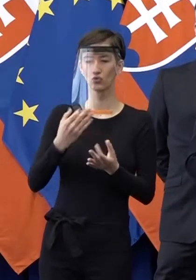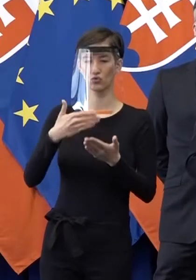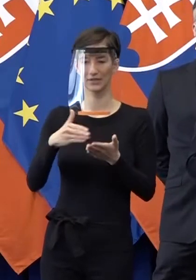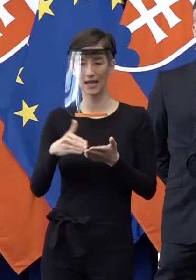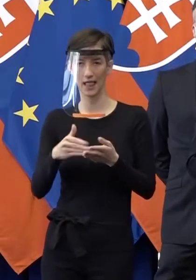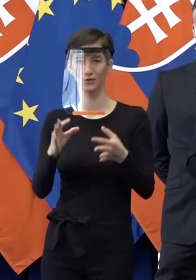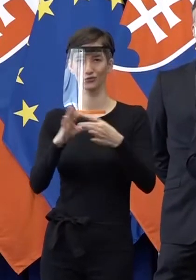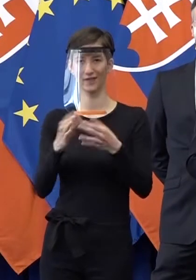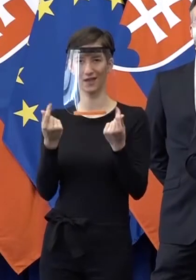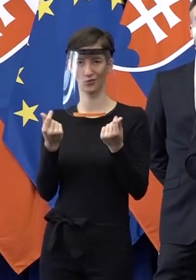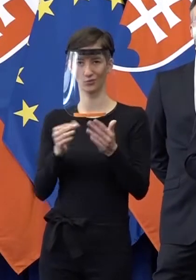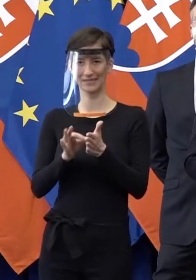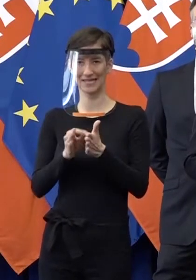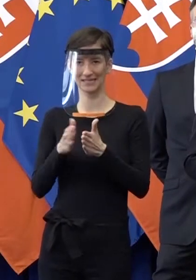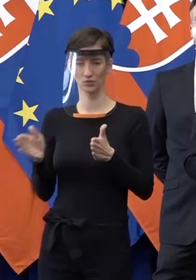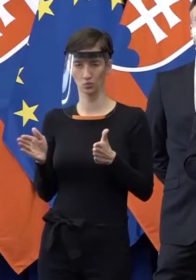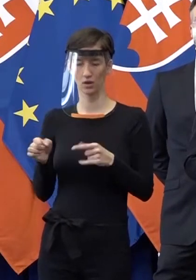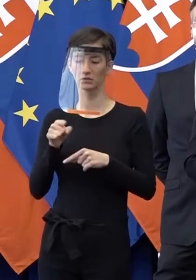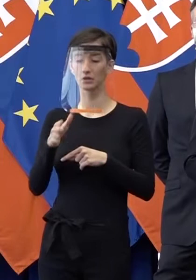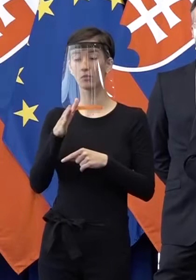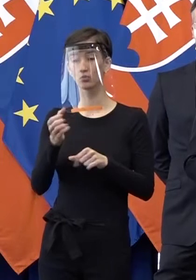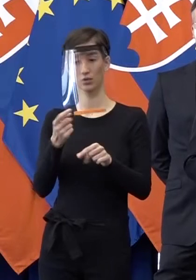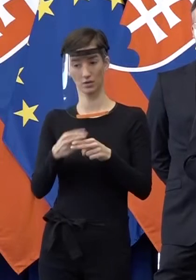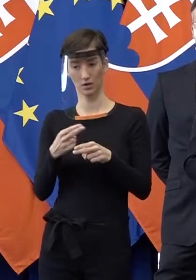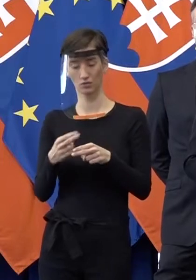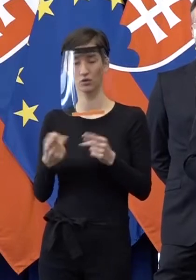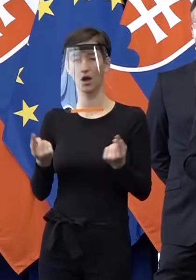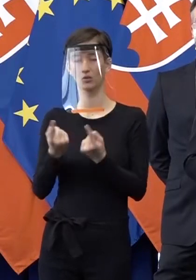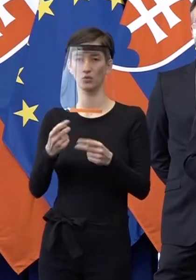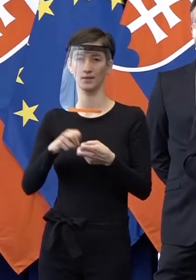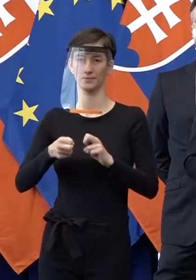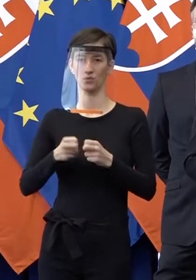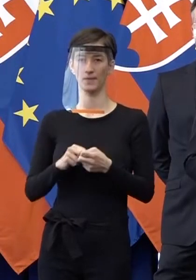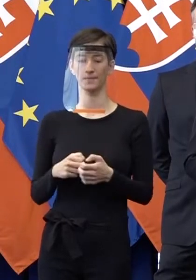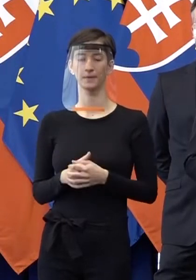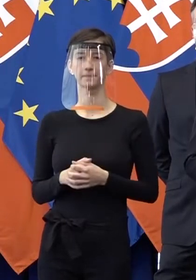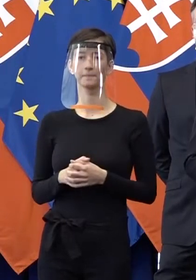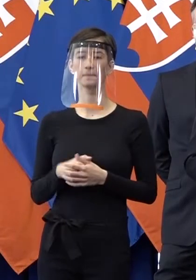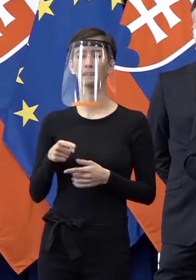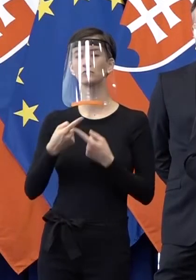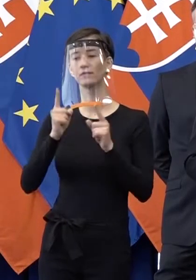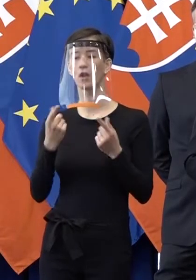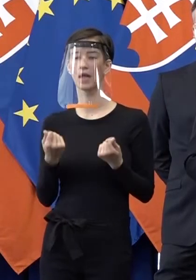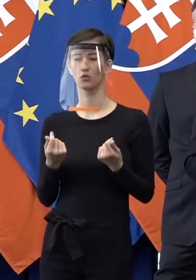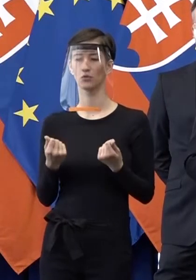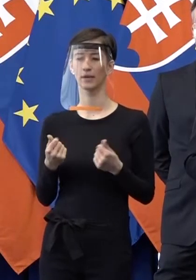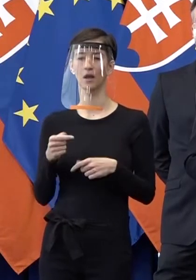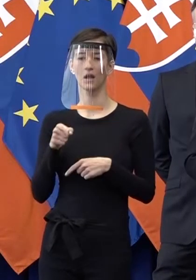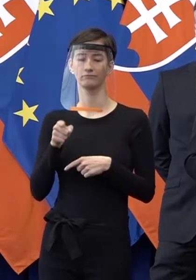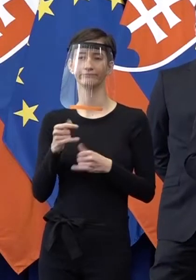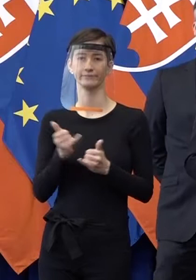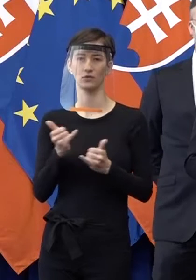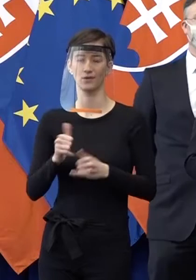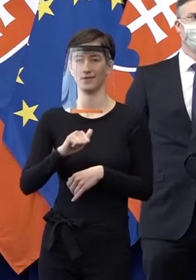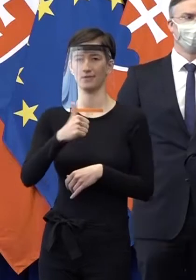riešiť aktuálne problémy, ktorým čeli celá ekonomika. My nemáme ekonomiku malú, strednú a veľkú. My máme